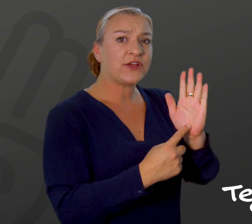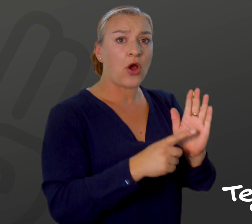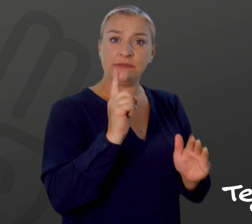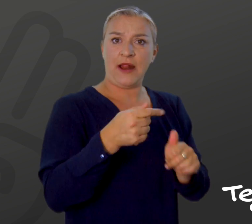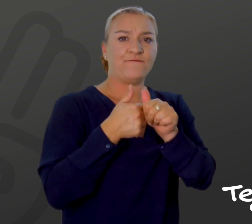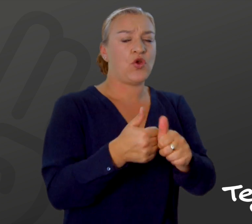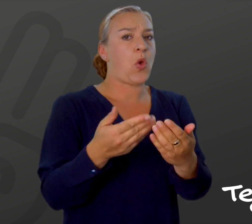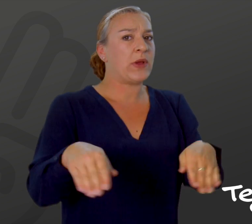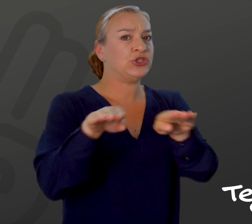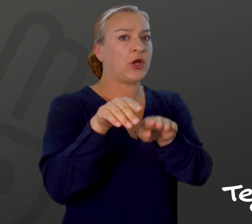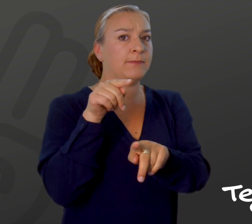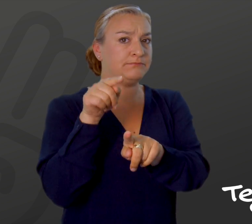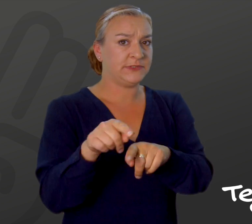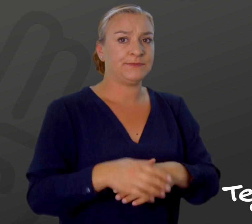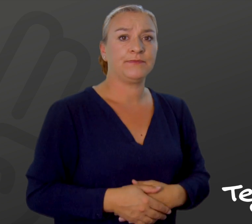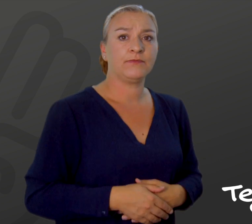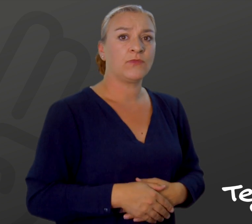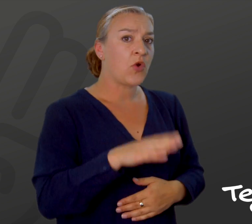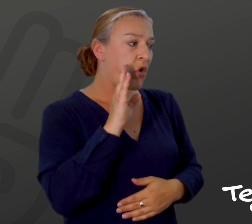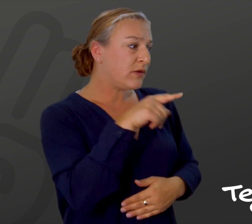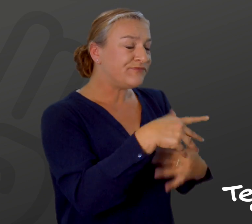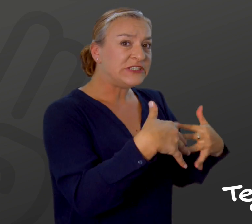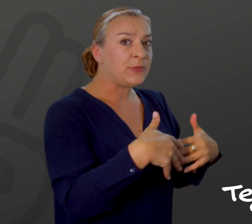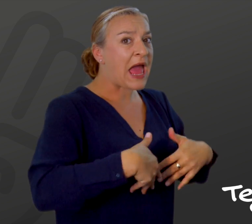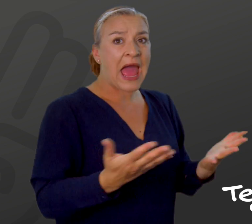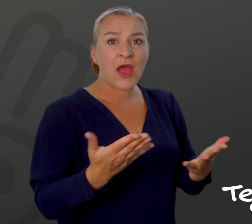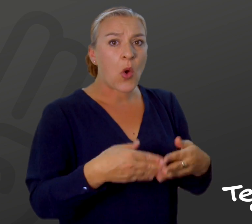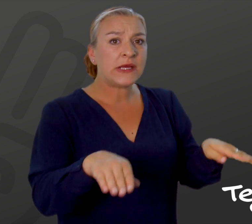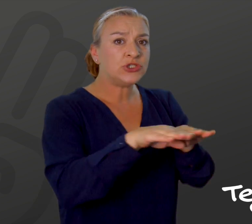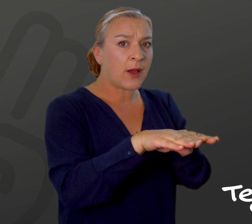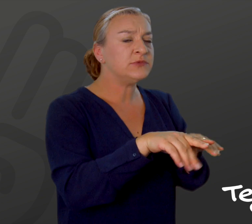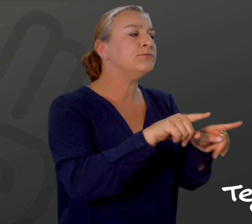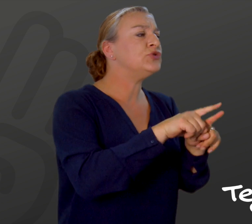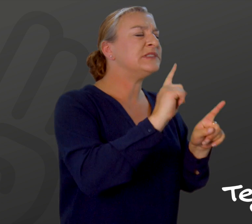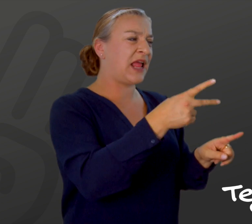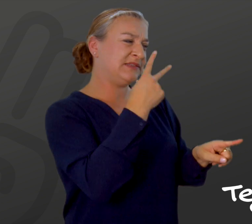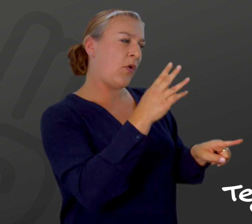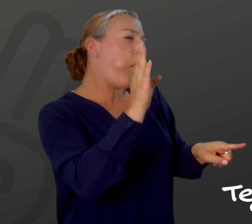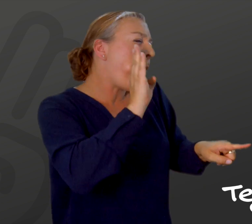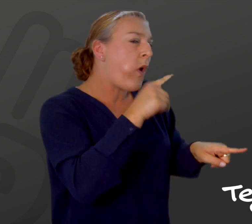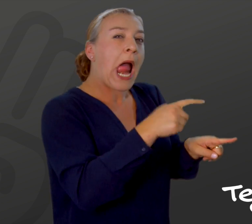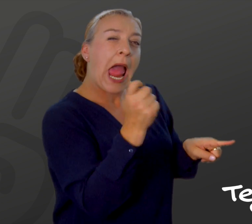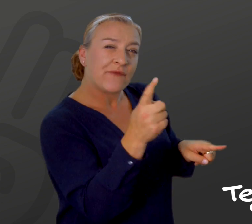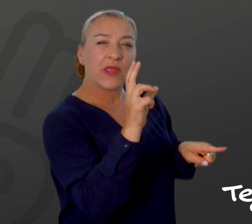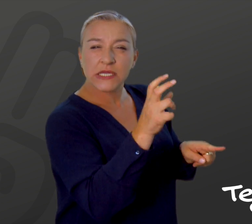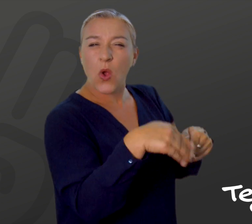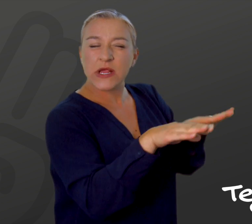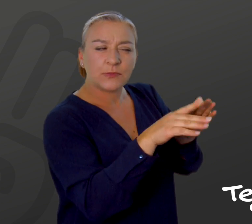Løn og arbejdsvilkår skal være overenskomstmæssige. Eller hvis virksomheden ikke har en overenskomst, skal det svare til,